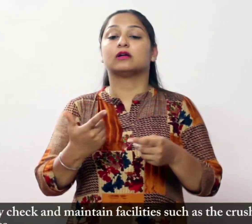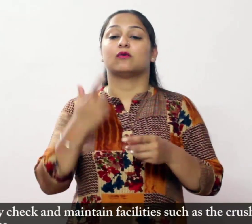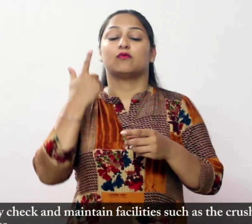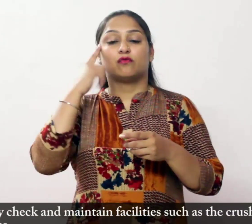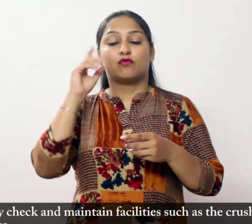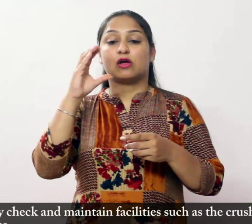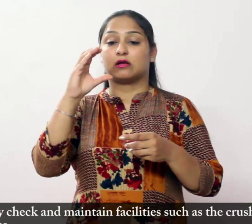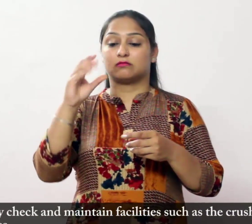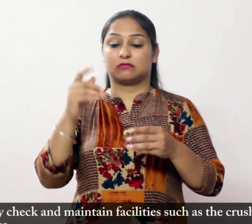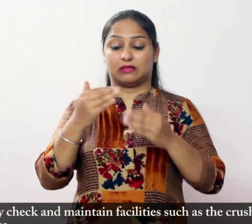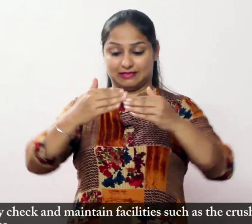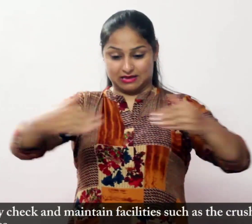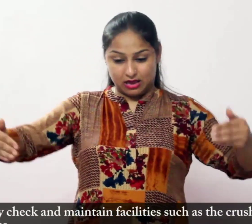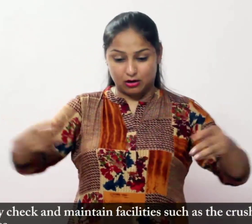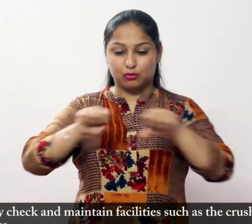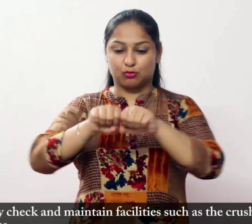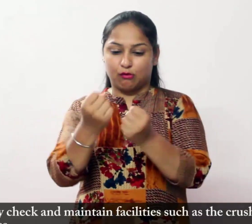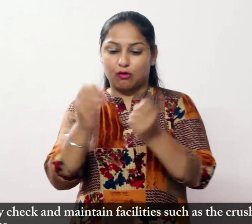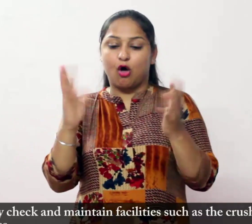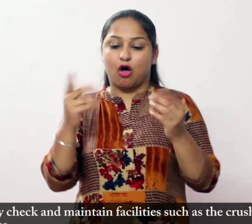सुवीधाओं की जाच और रखर खाफ करें